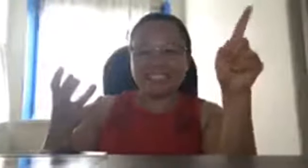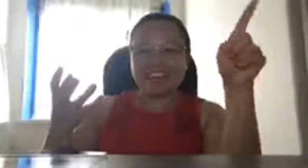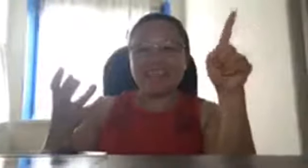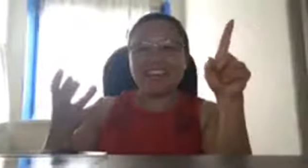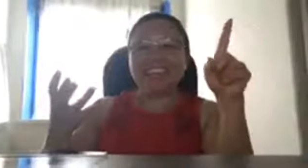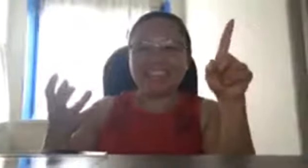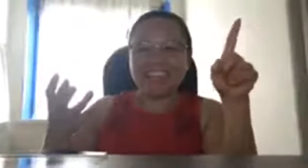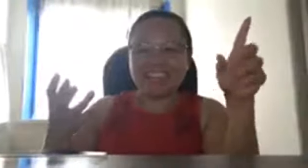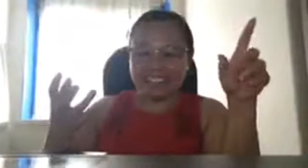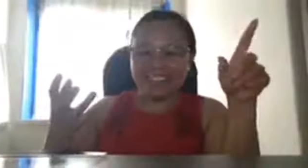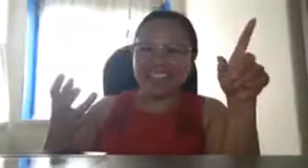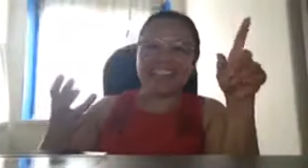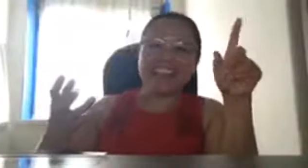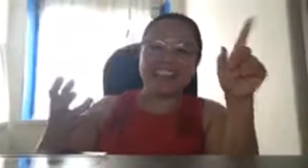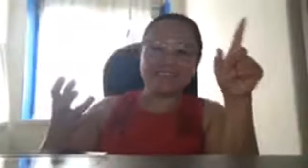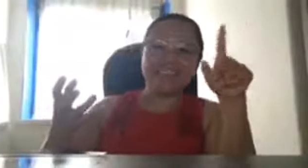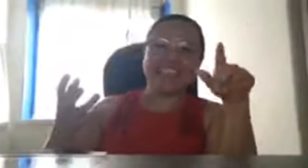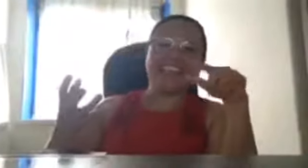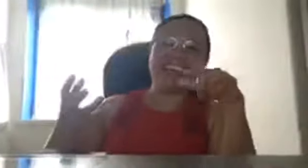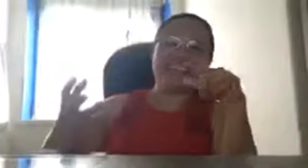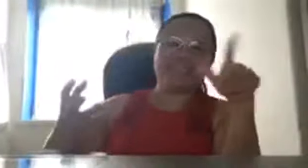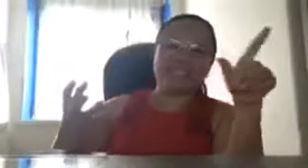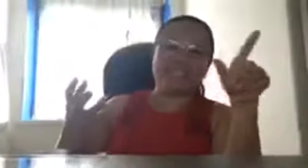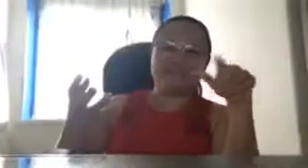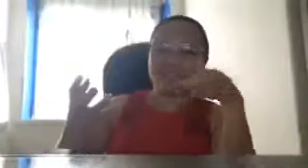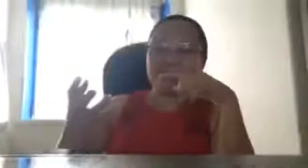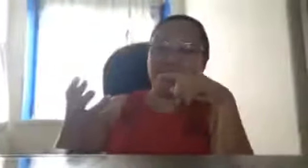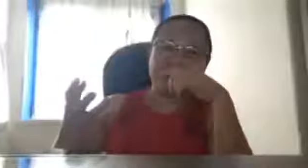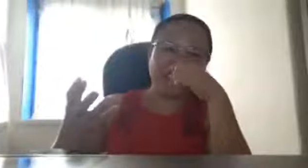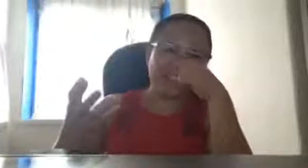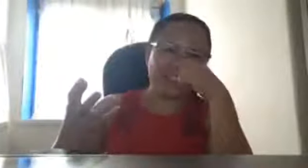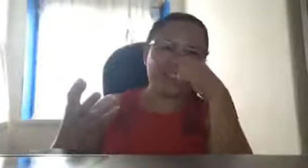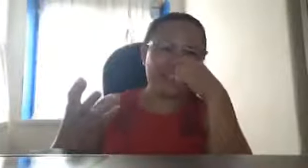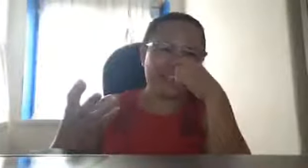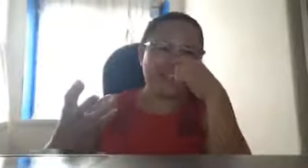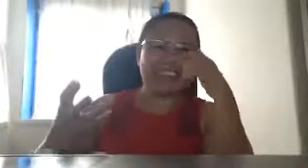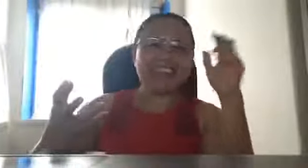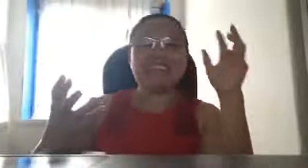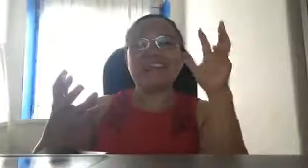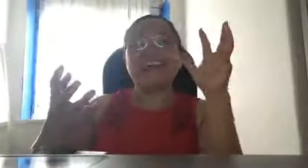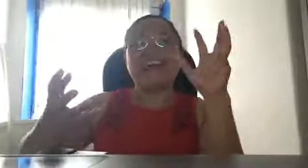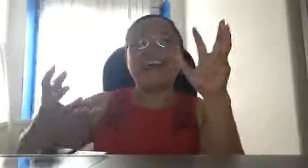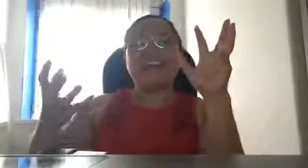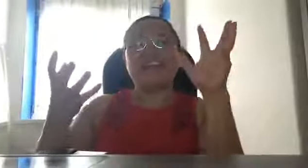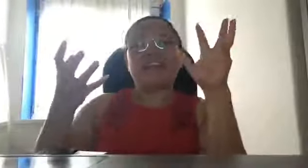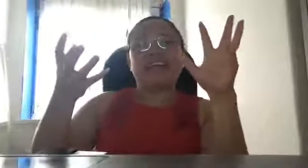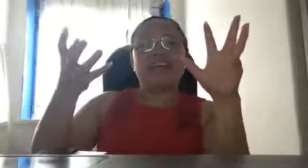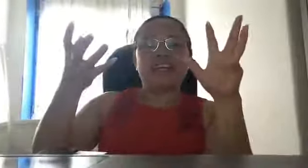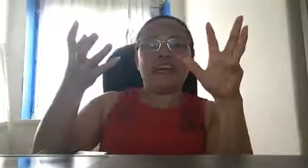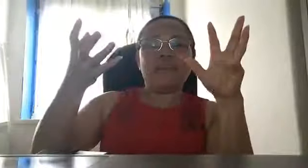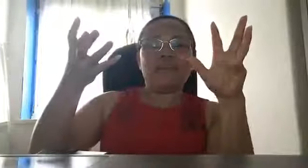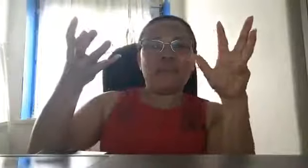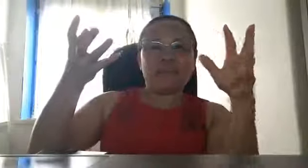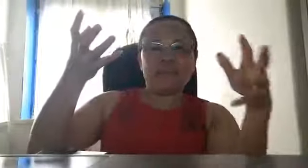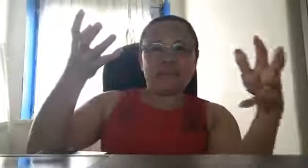Saba hintay ka magiging amin ka rin magiging Pilipinas ka rin one day o na parang